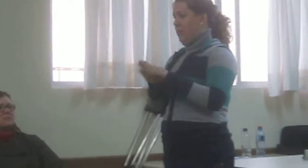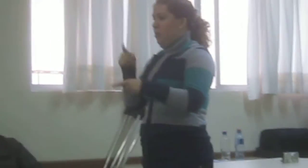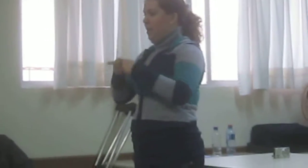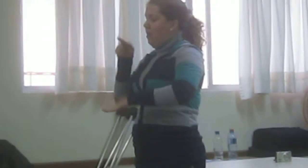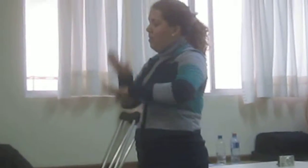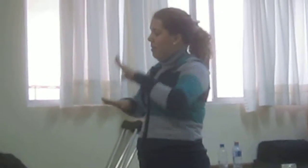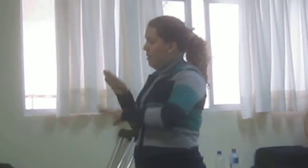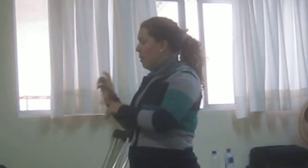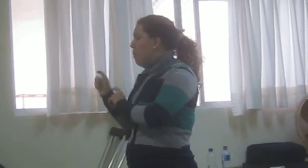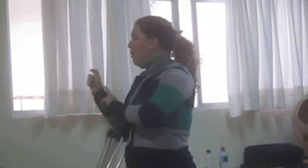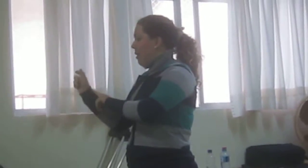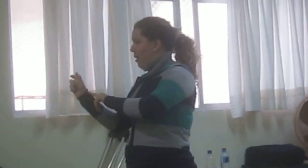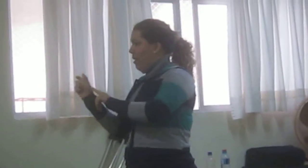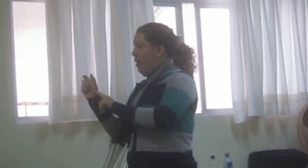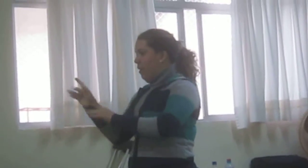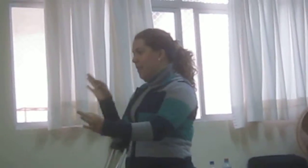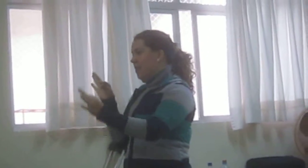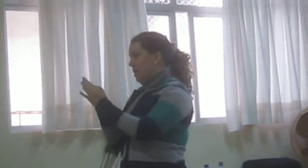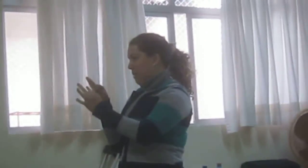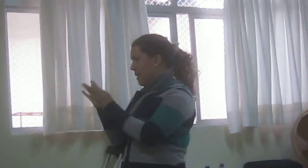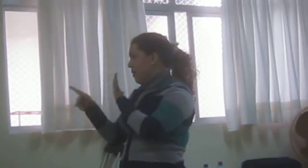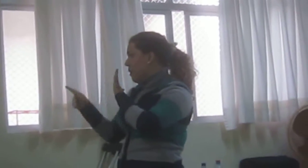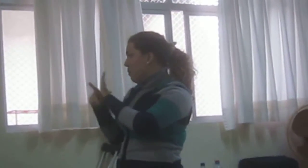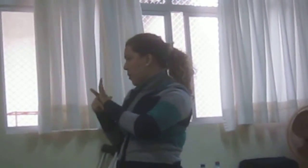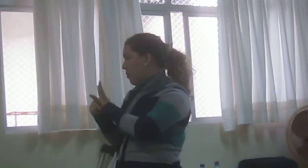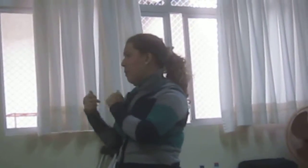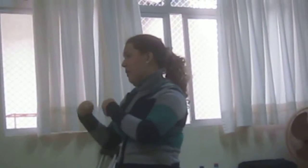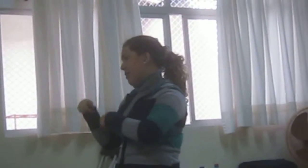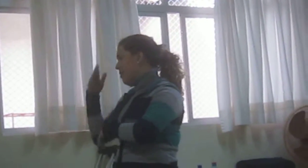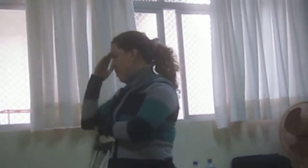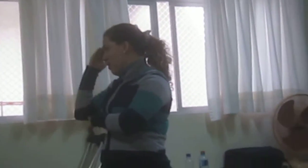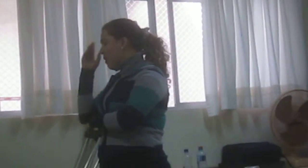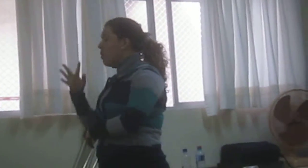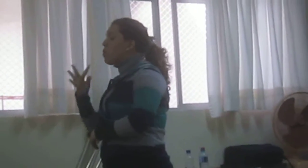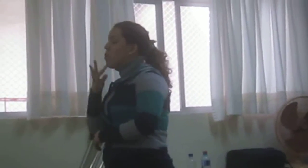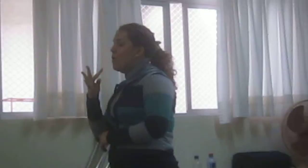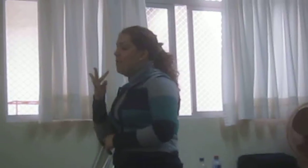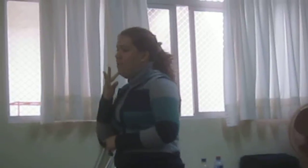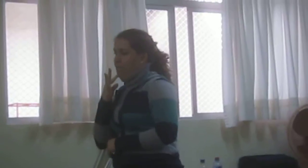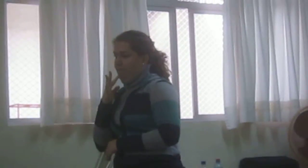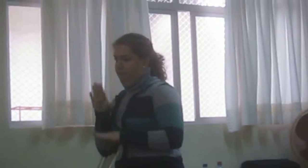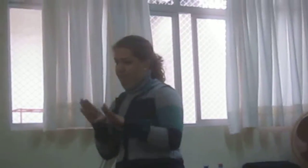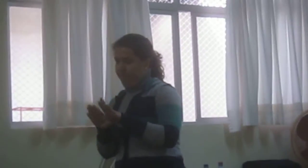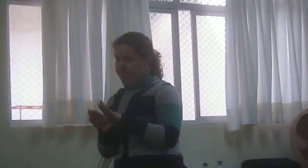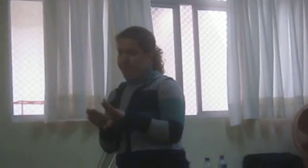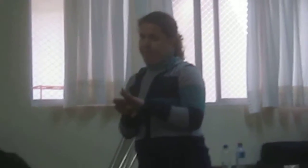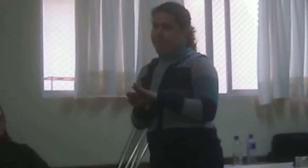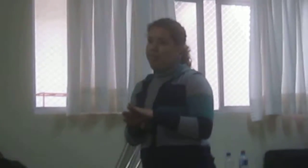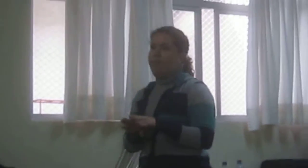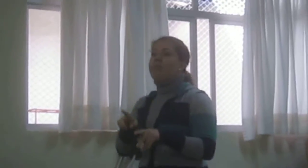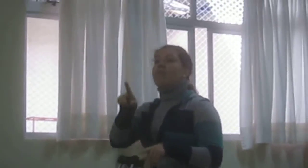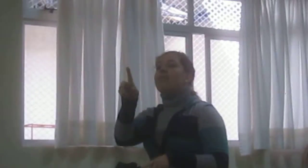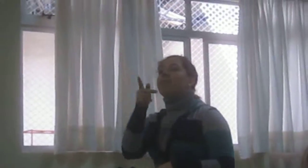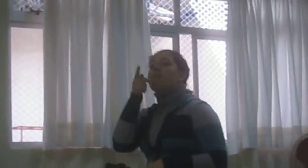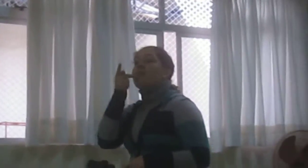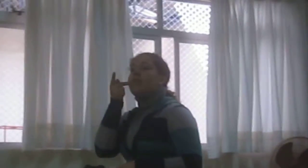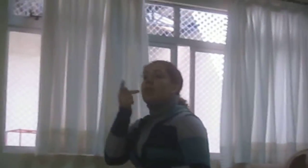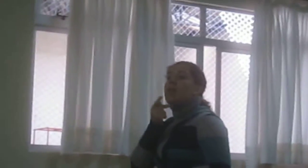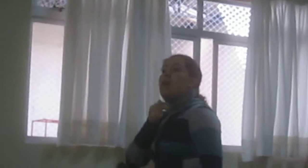organizações que podem ser pensadas também em outro momento, né? Eu acho que o visual tem que ser com óbvio, e, efetivamente, em cada caso,